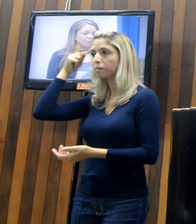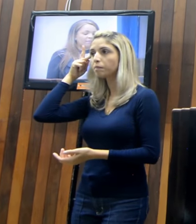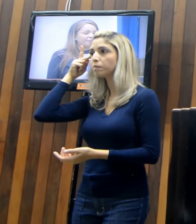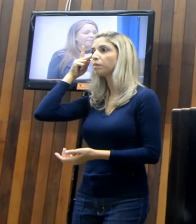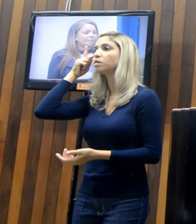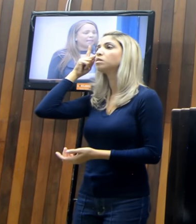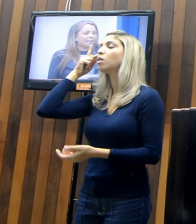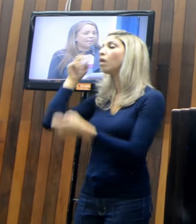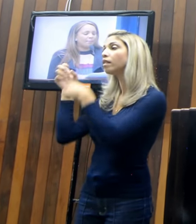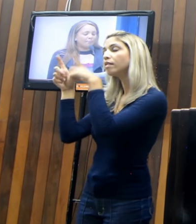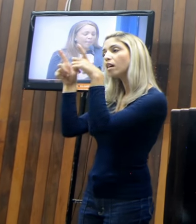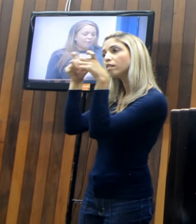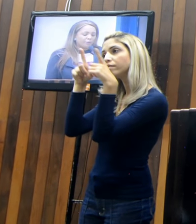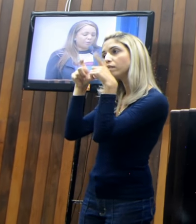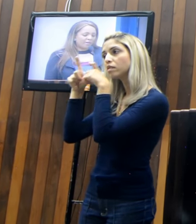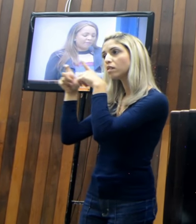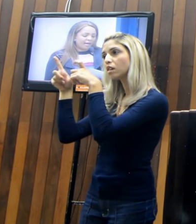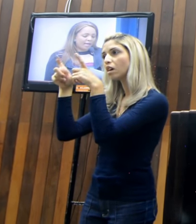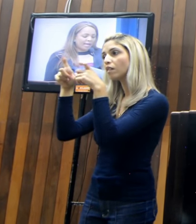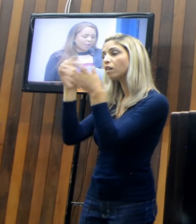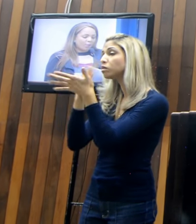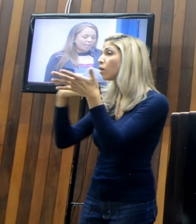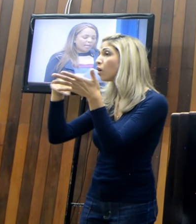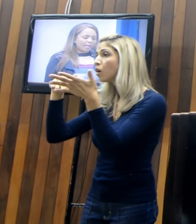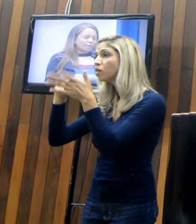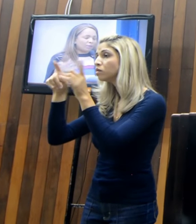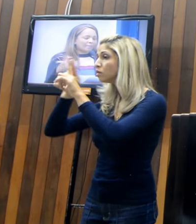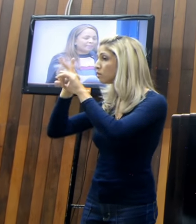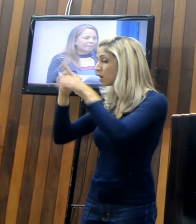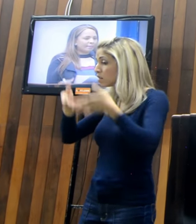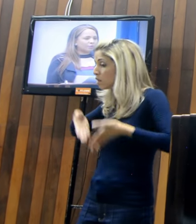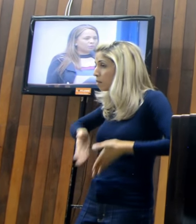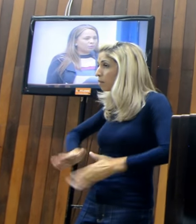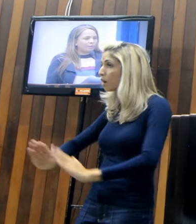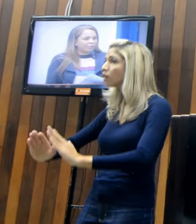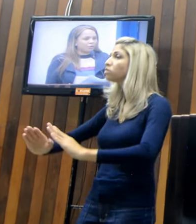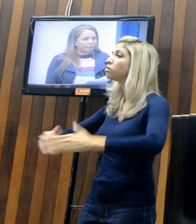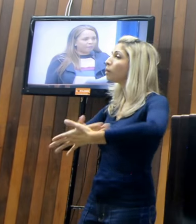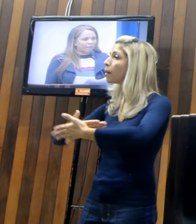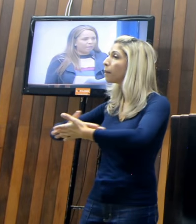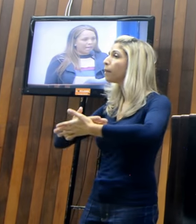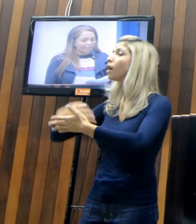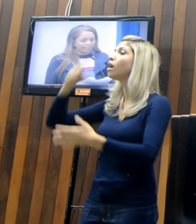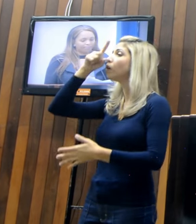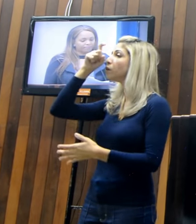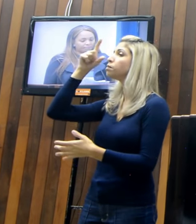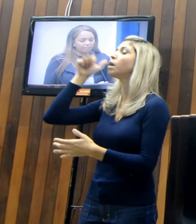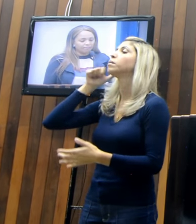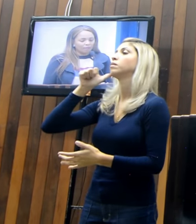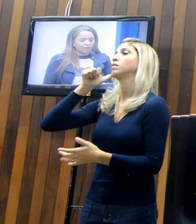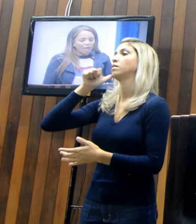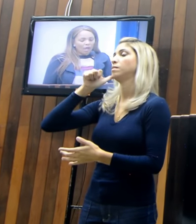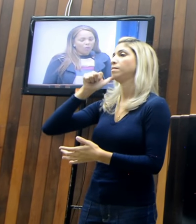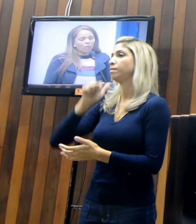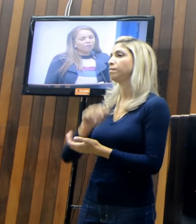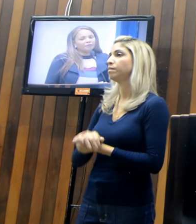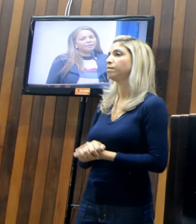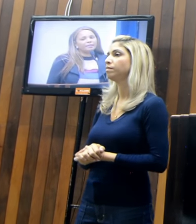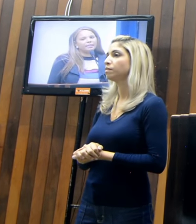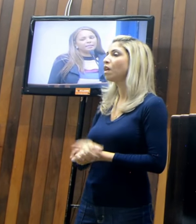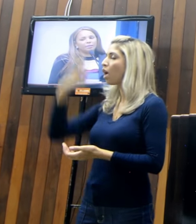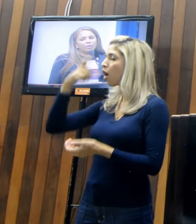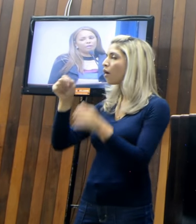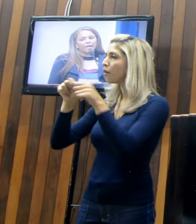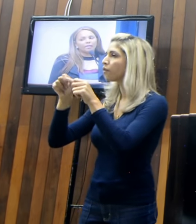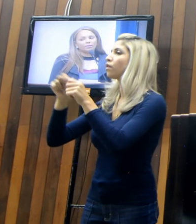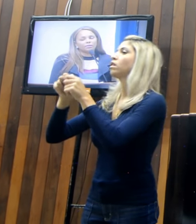fotografia para fotografar o nascimento dos bebês no Hospital da Mulher. Quando eu fiz